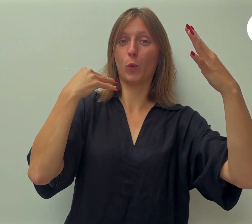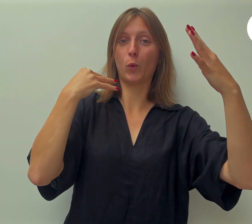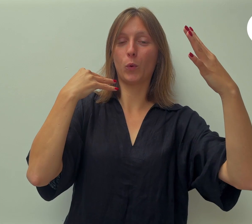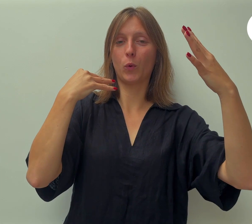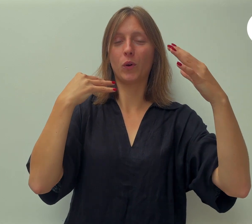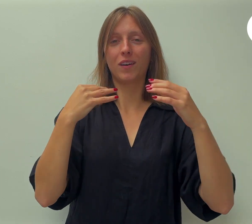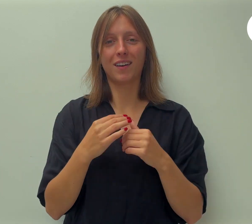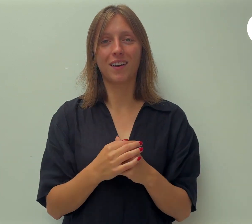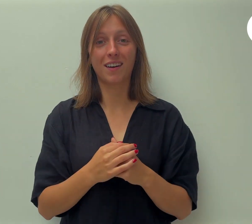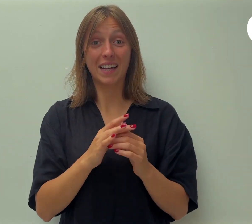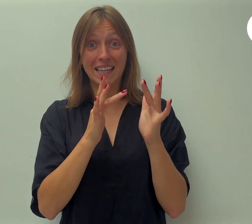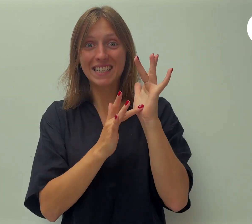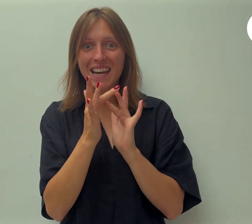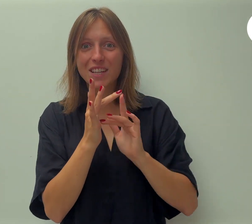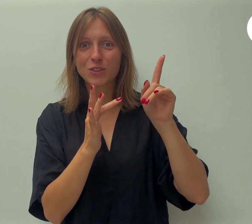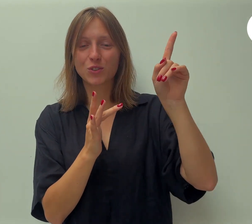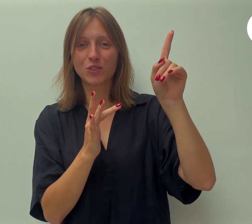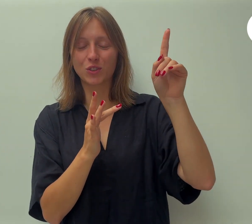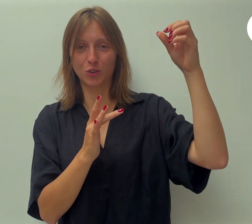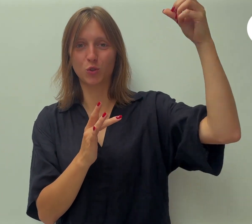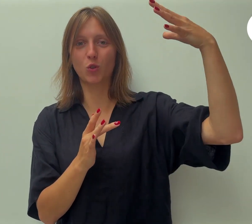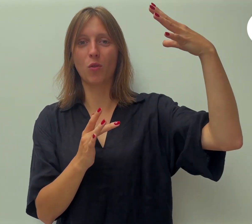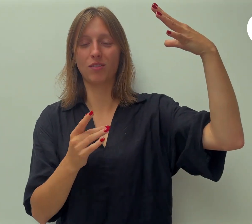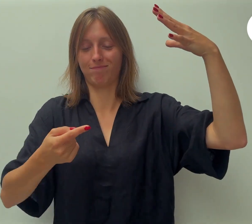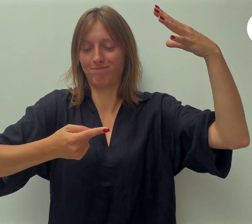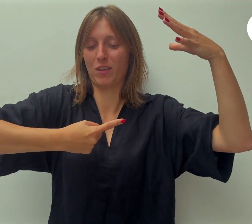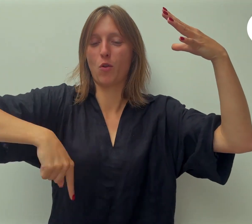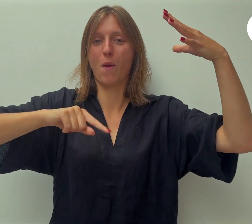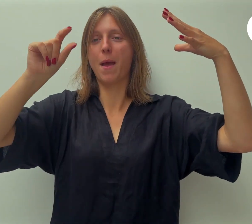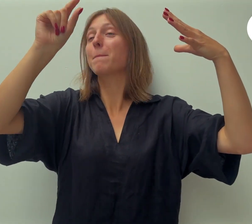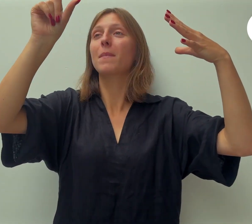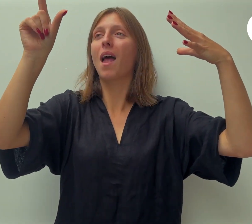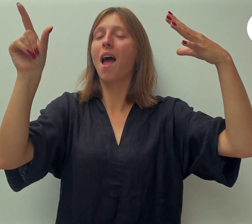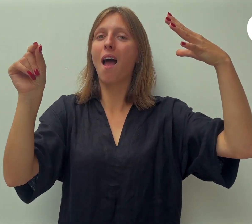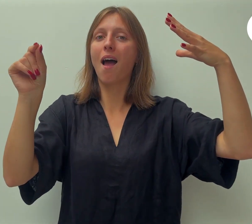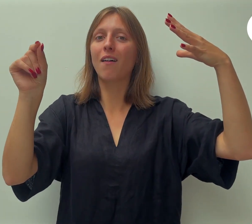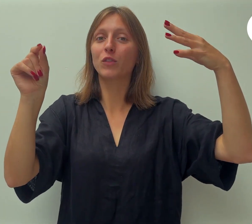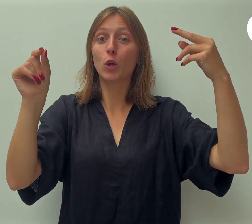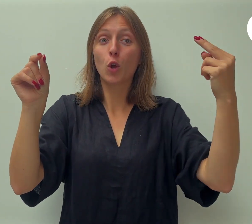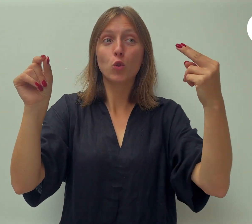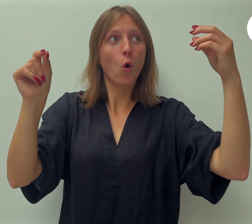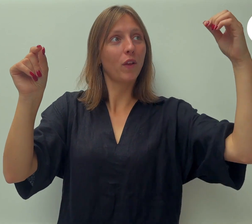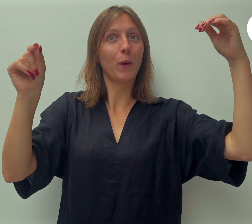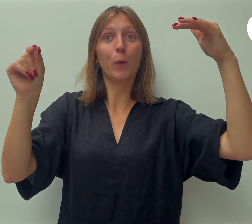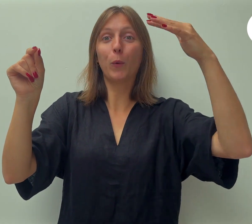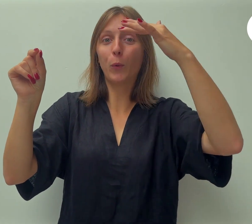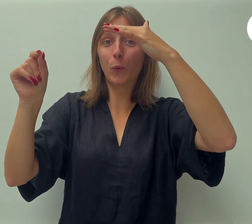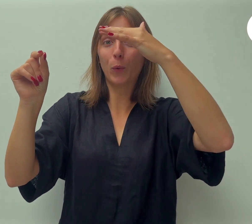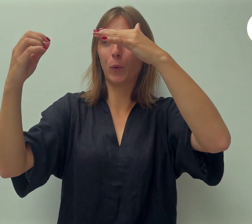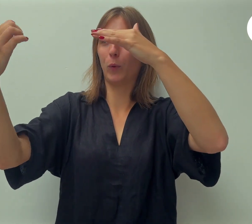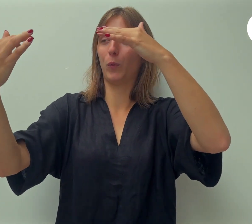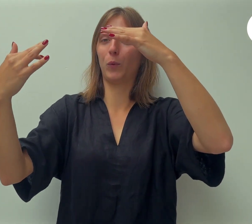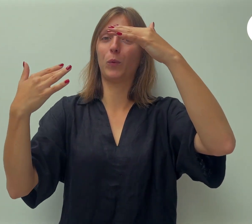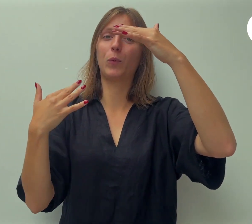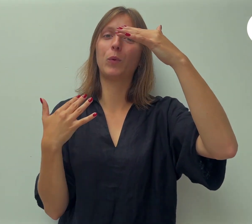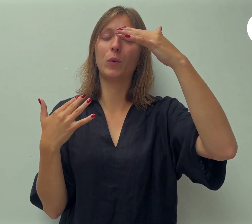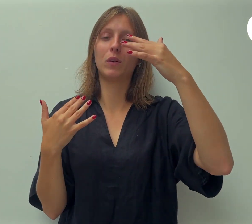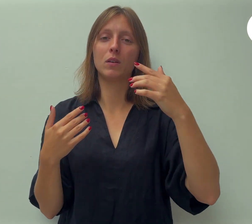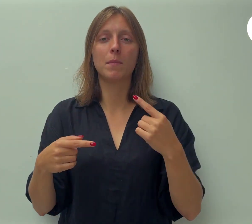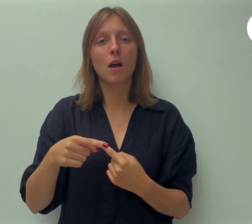wij de maan. Dan kunnen we alleen licht geven als Jezus op ons schijnt. Maar vaak zijn we druk bezig en